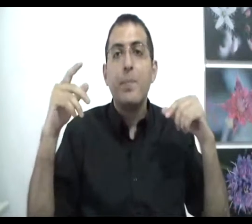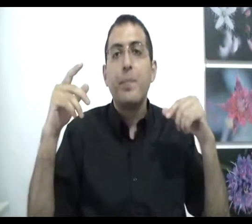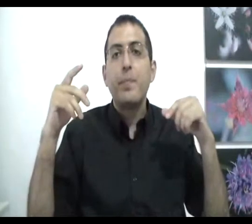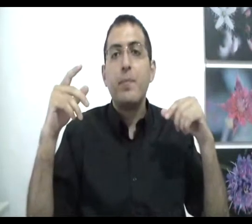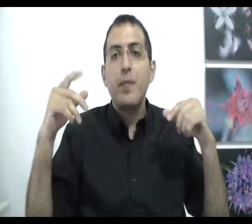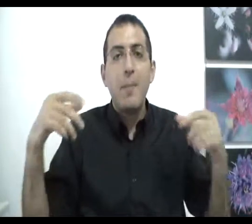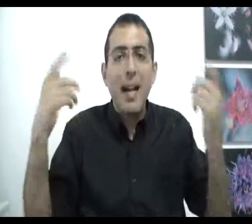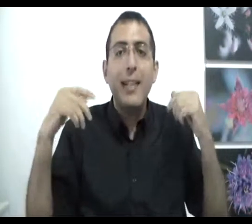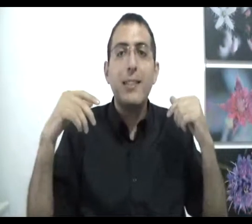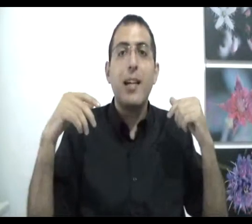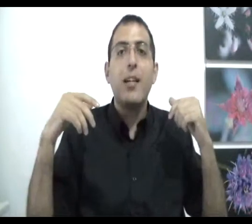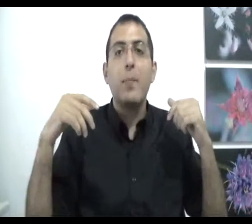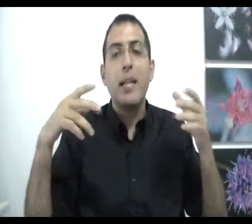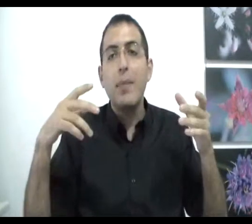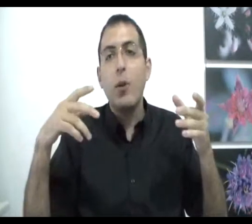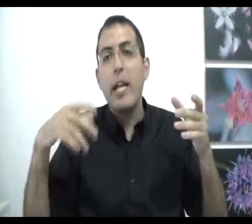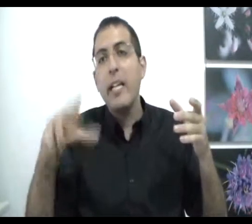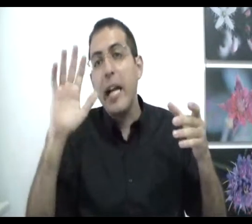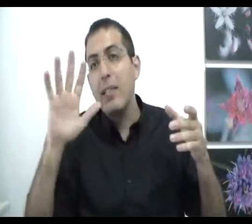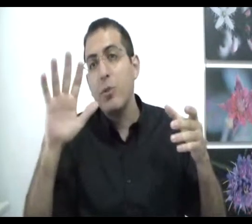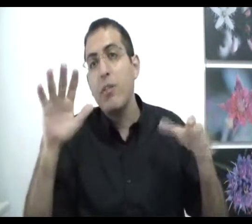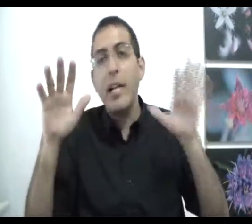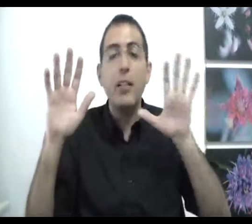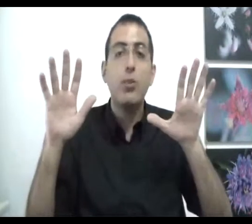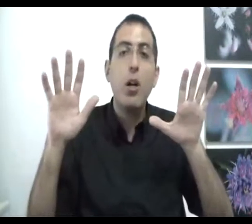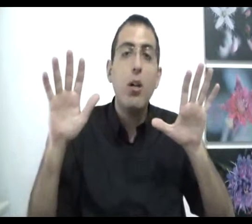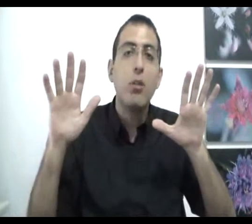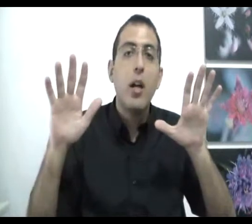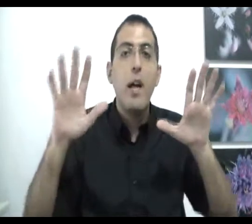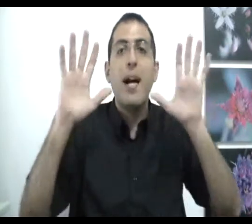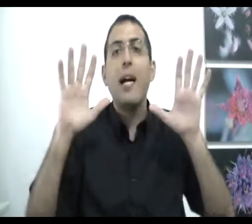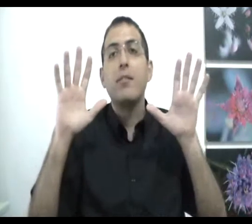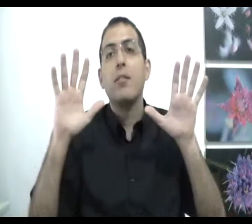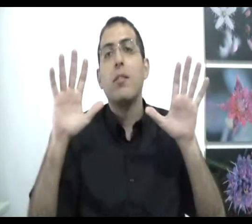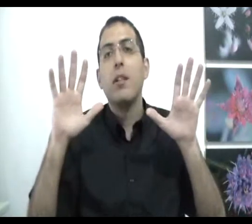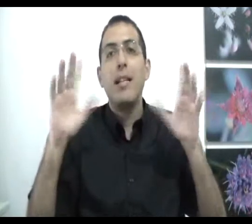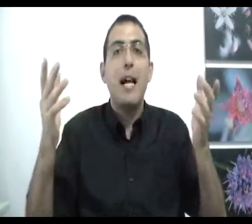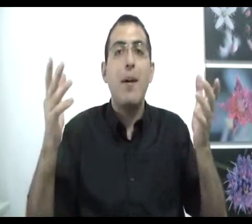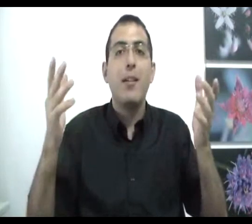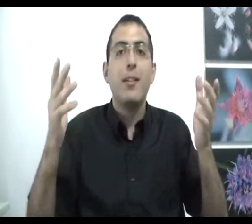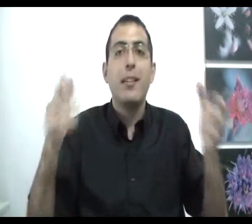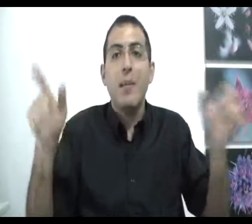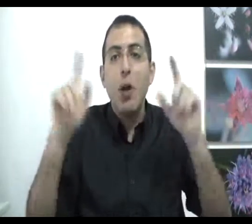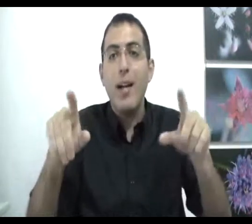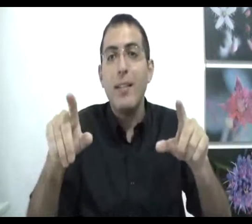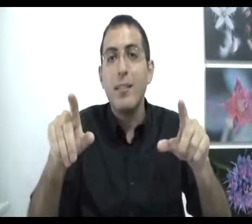מה כן צריך בן אדם יכול להגיד היד הזאת והיד הזו הם אחת למה? כי אם לא אחת